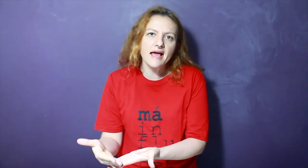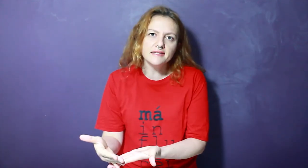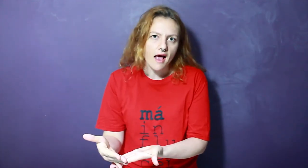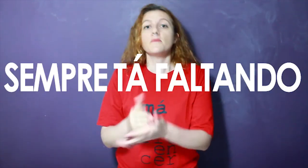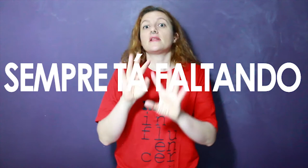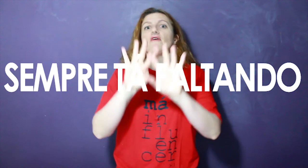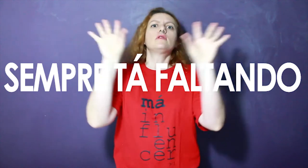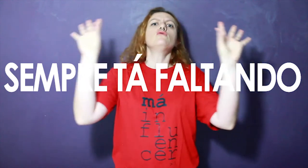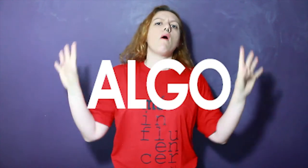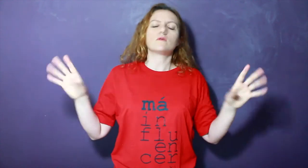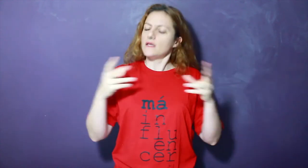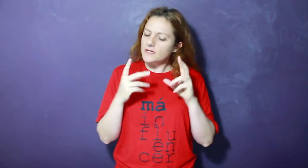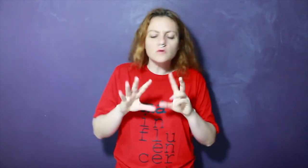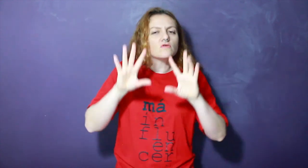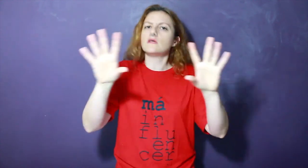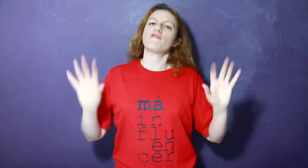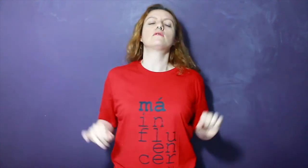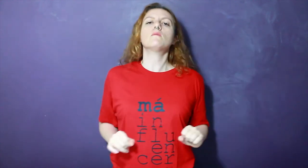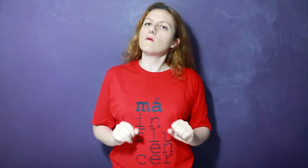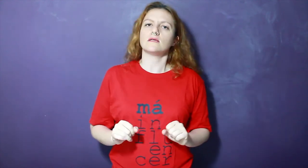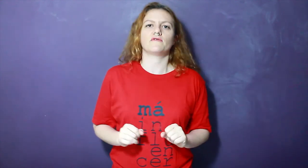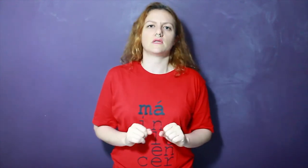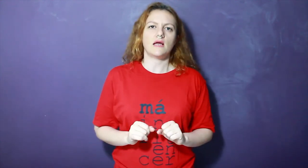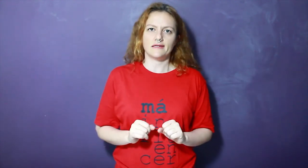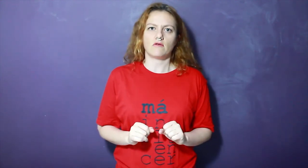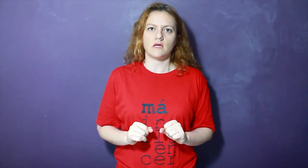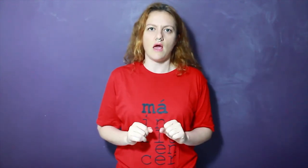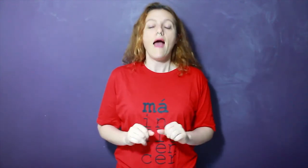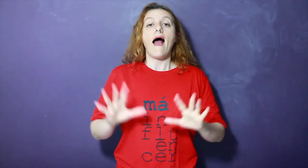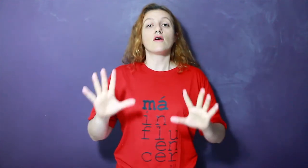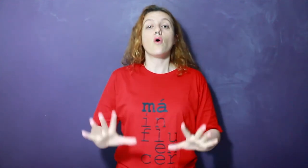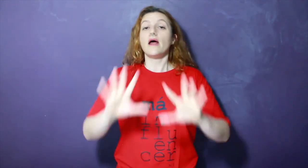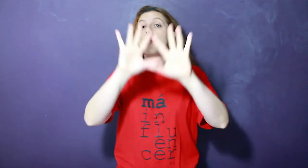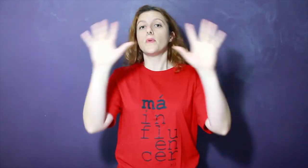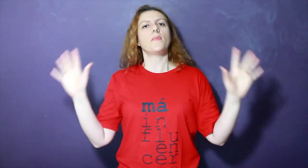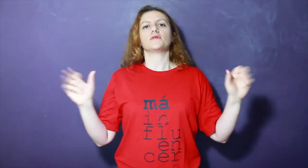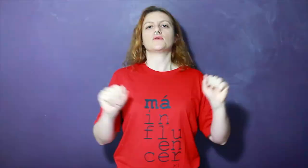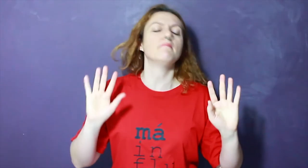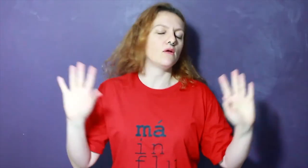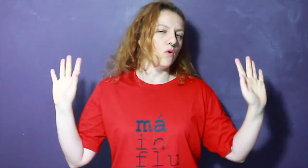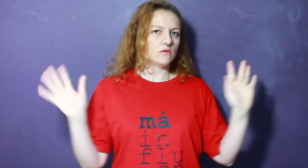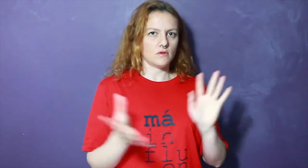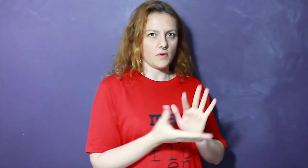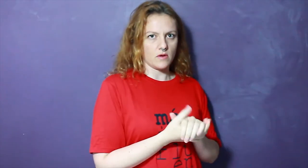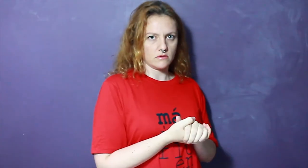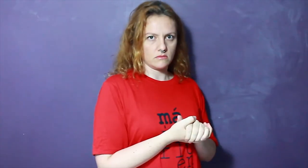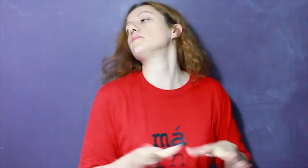realizar. Sempre está faltando algo. Sempre as pessoas vão dizer que falta alguma coisa para você realizar o que você quer. Agora é o propósito. Primeiro encontre o seu propósito. Sem